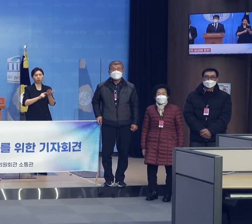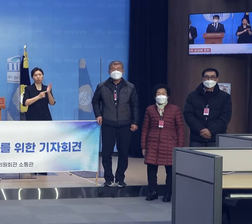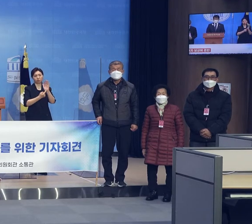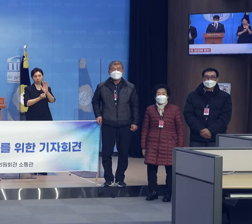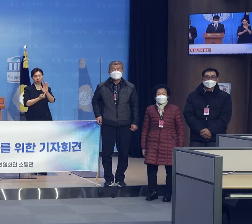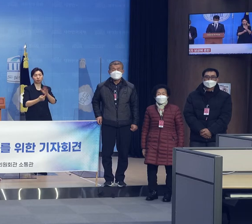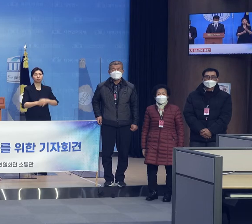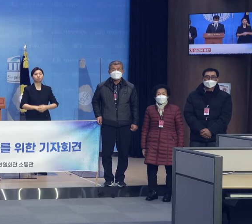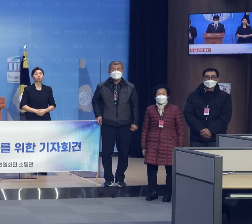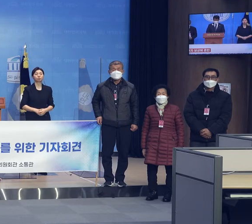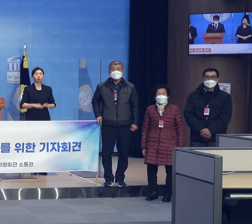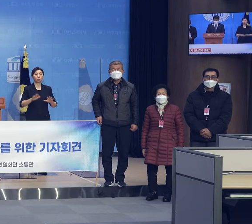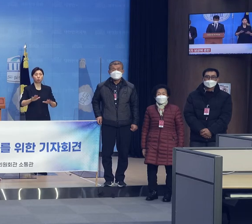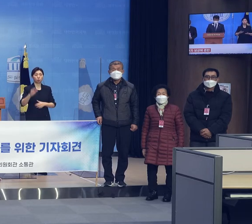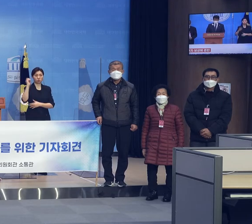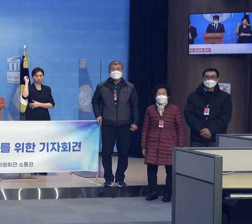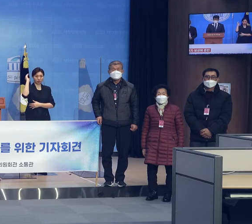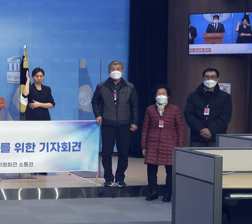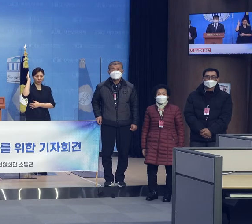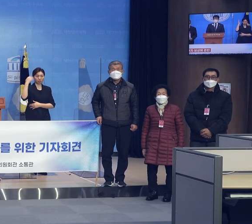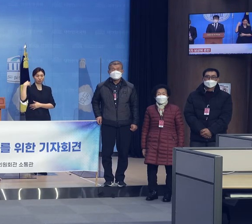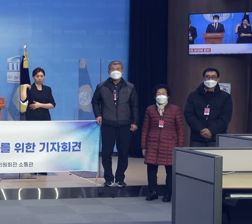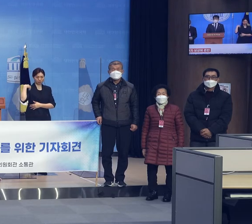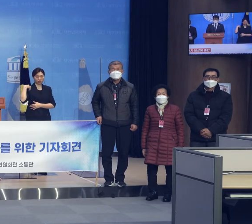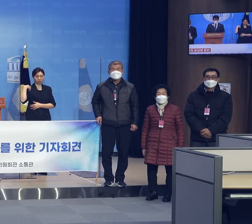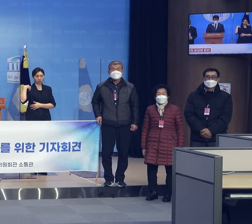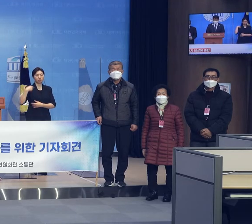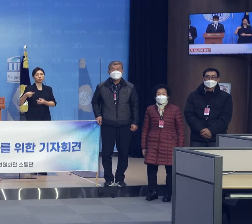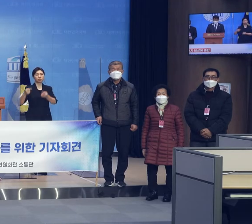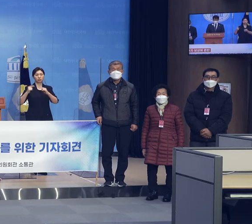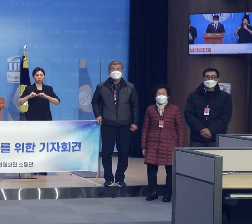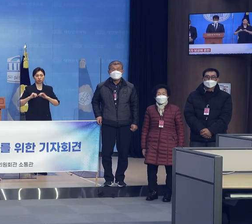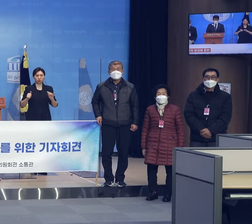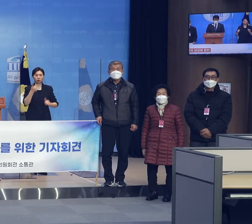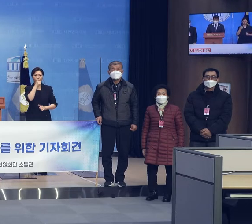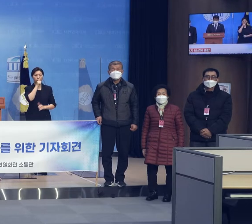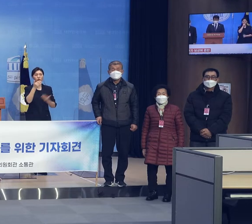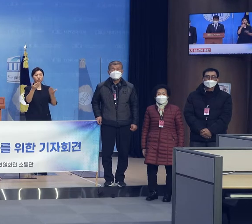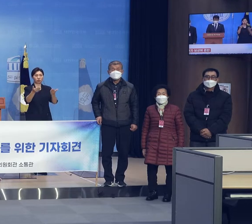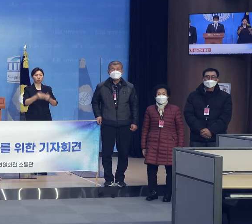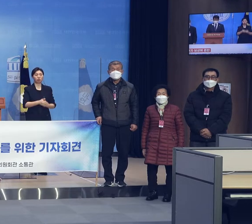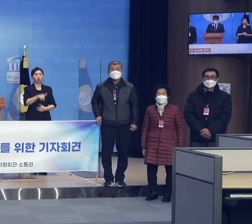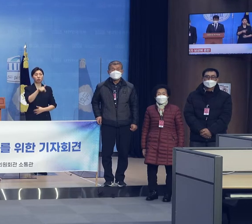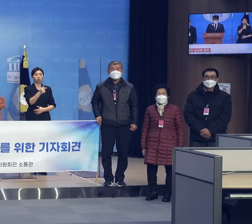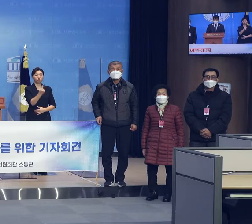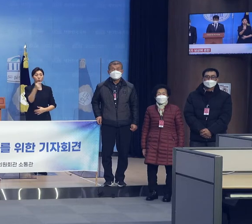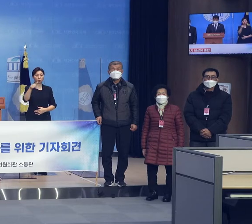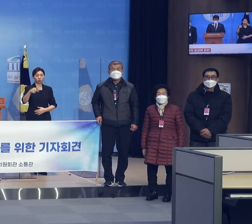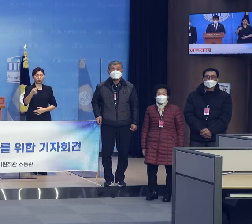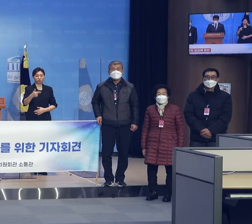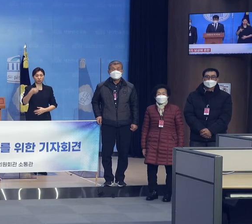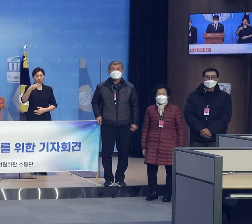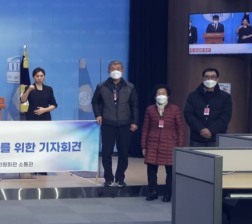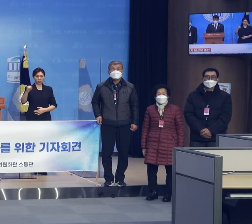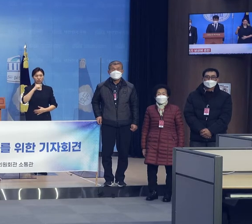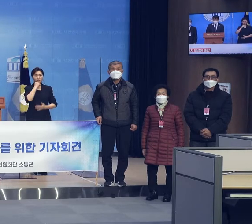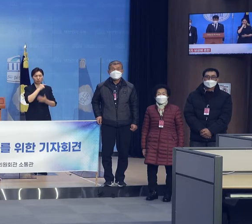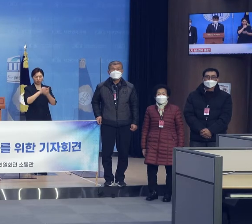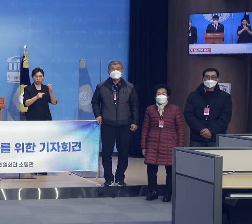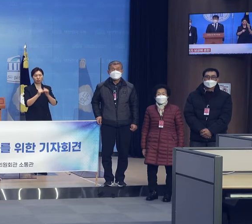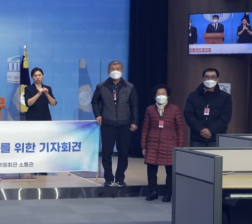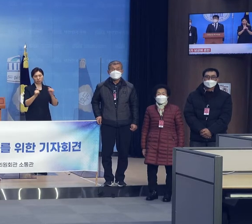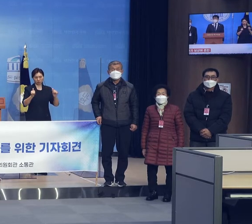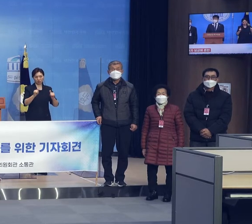해주실 참석자분을 소개해드리도록 하겠습니다. 노블리사건이 생자 양해찬,